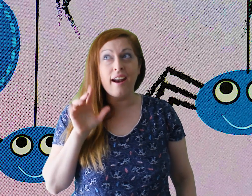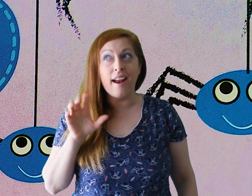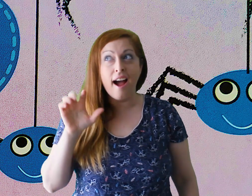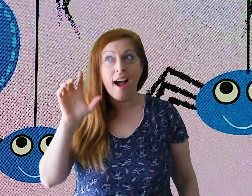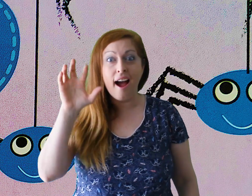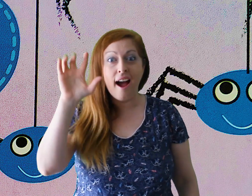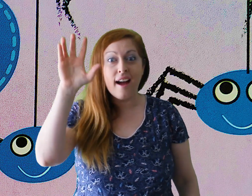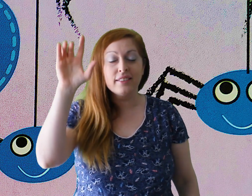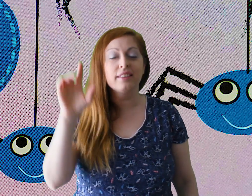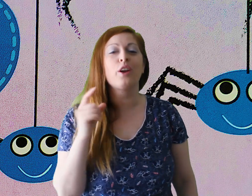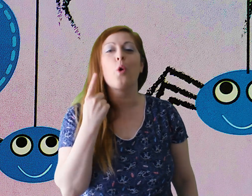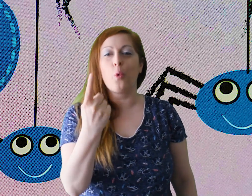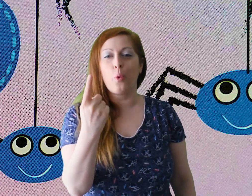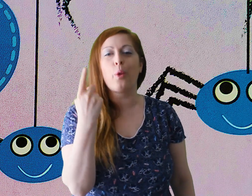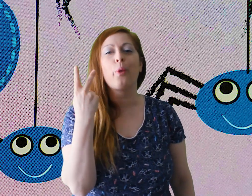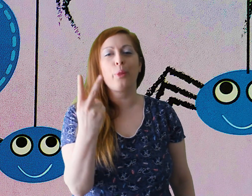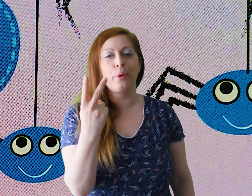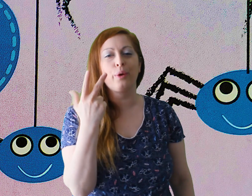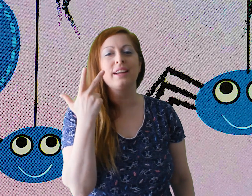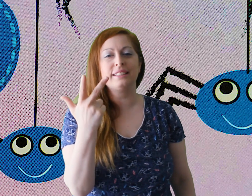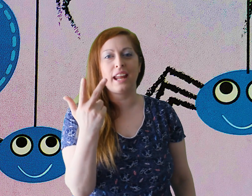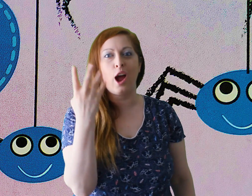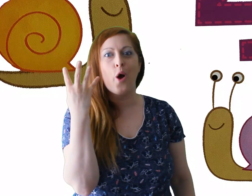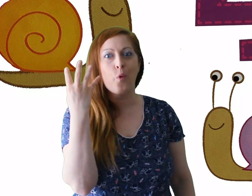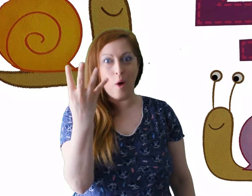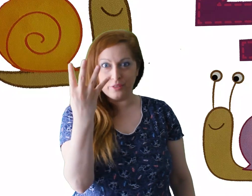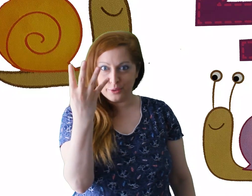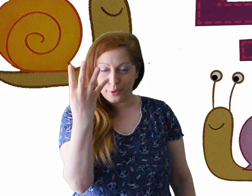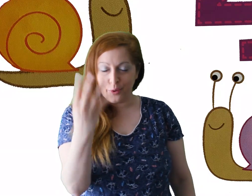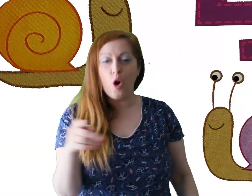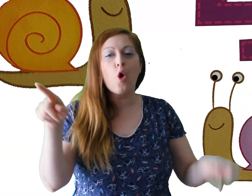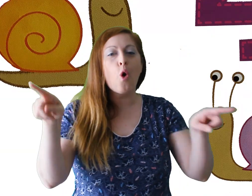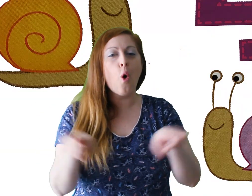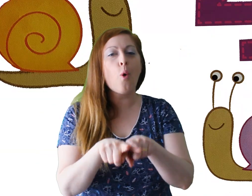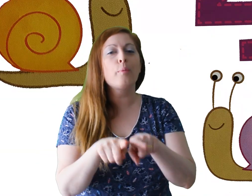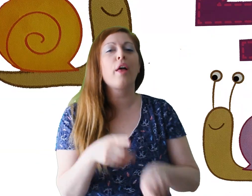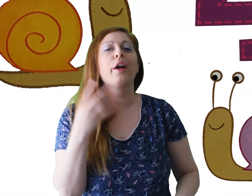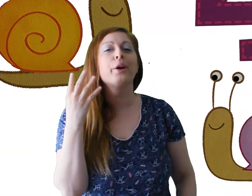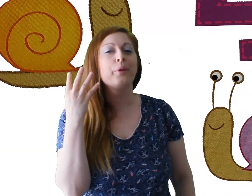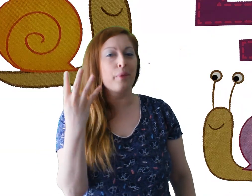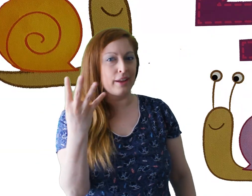ragni, uno, due, tre, quattro come quattro